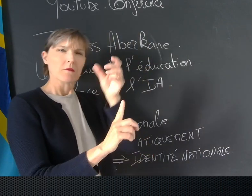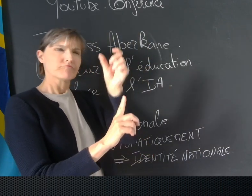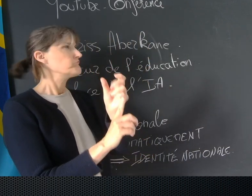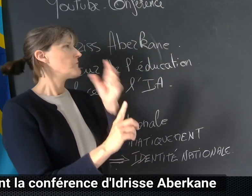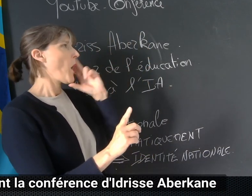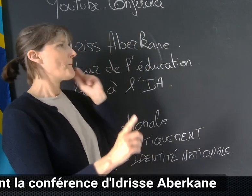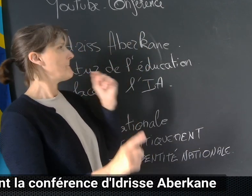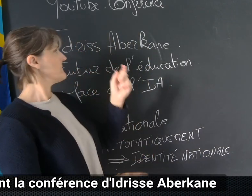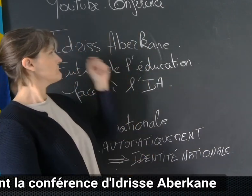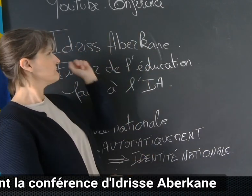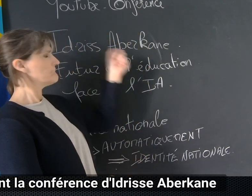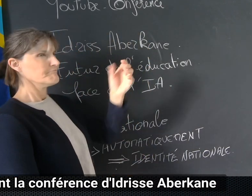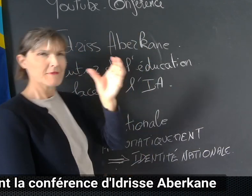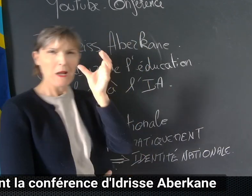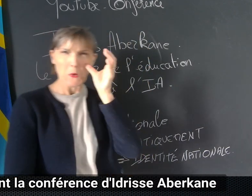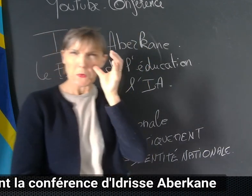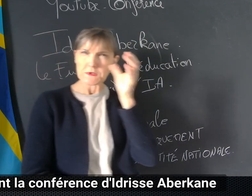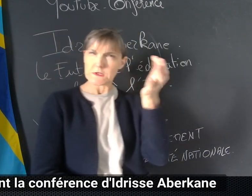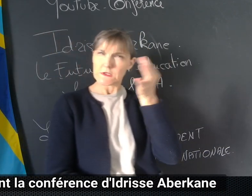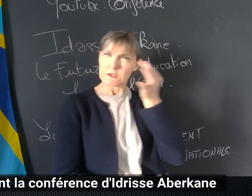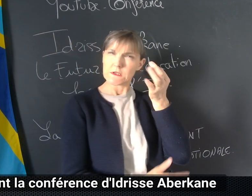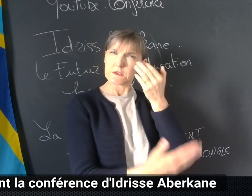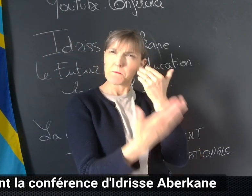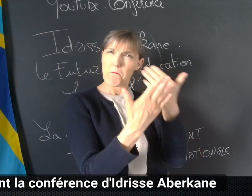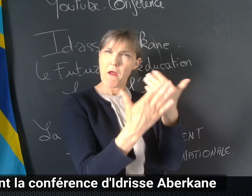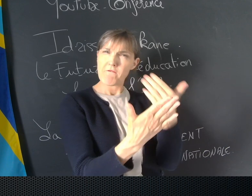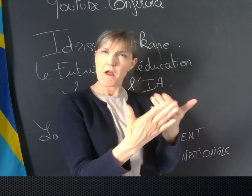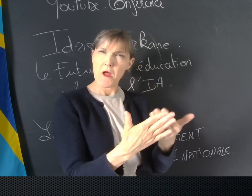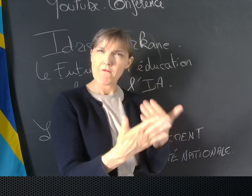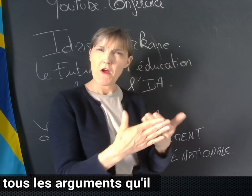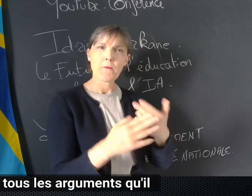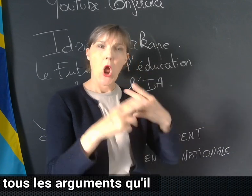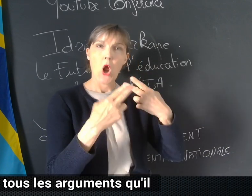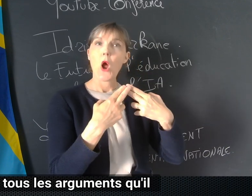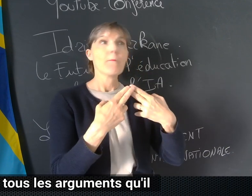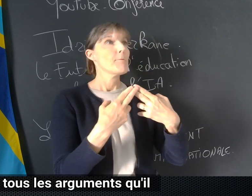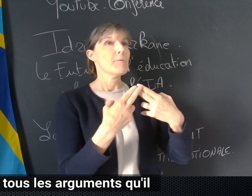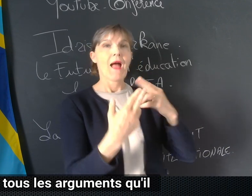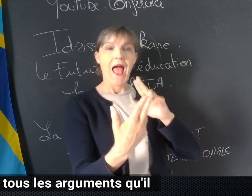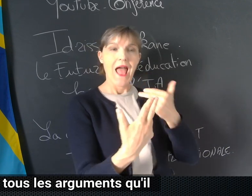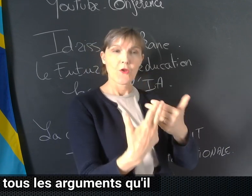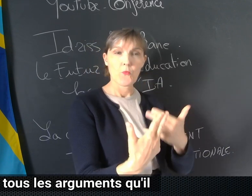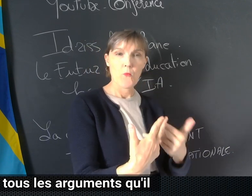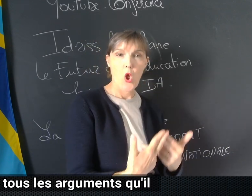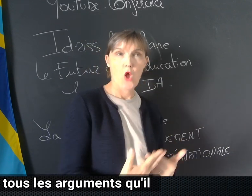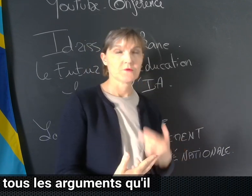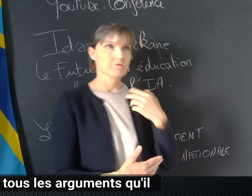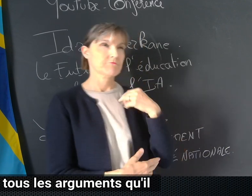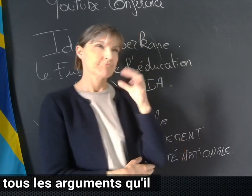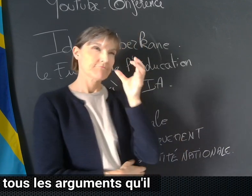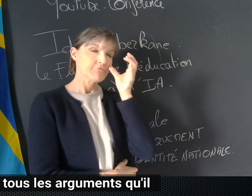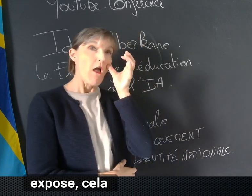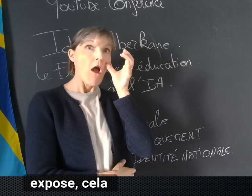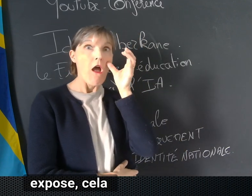Et en écoutant la conférence d'Idrissa Barkan et tous les arguments qu'il expose,